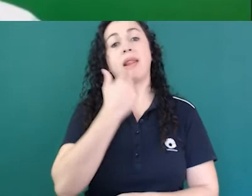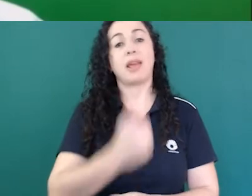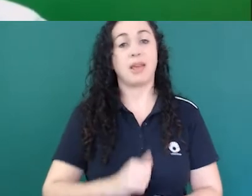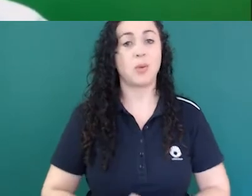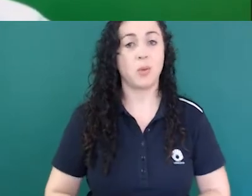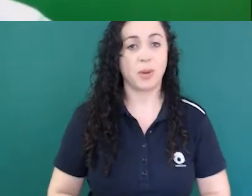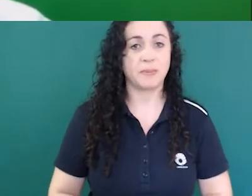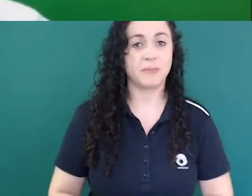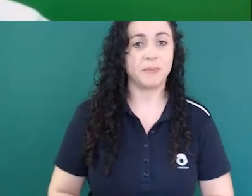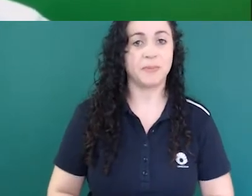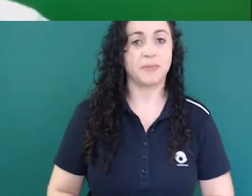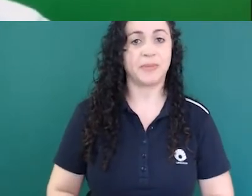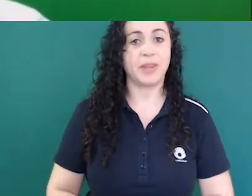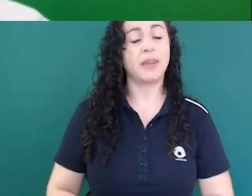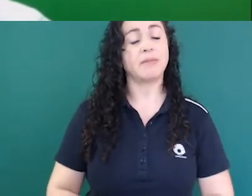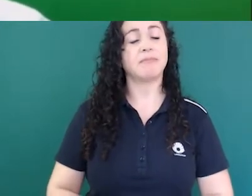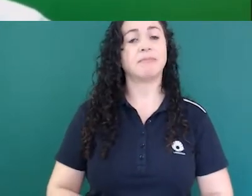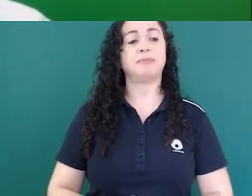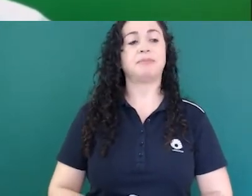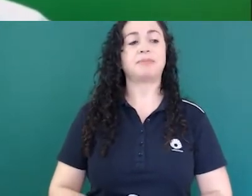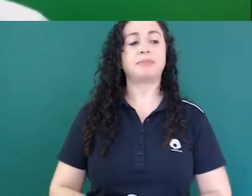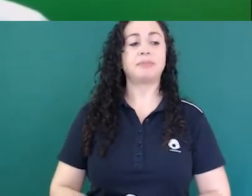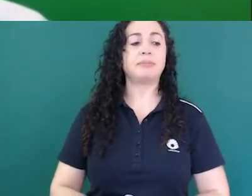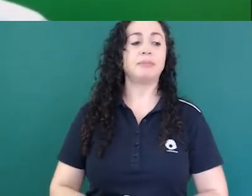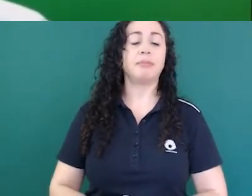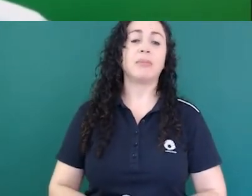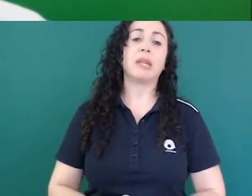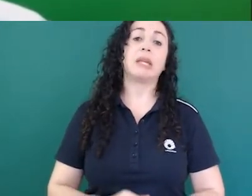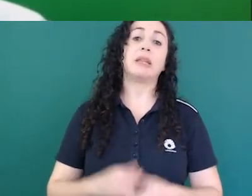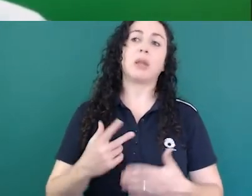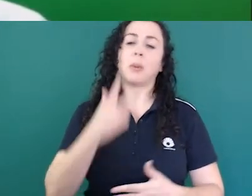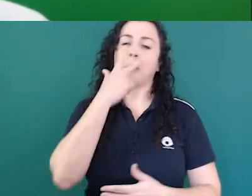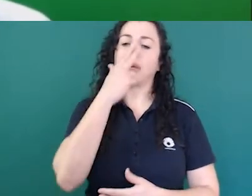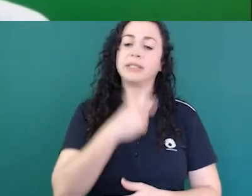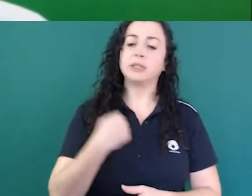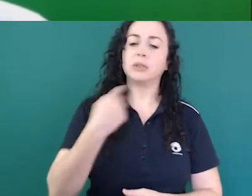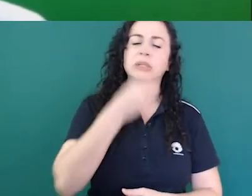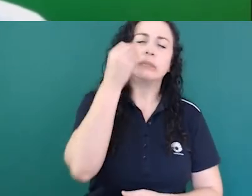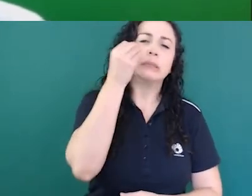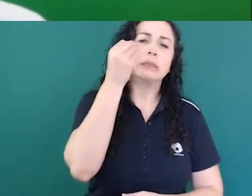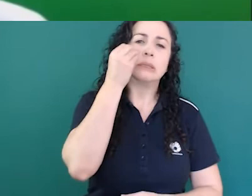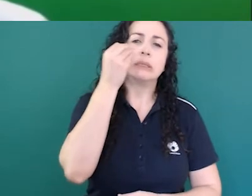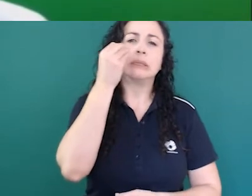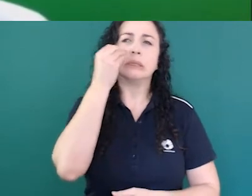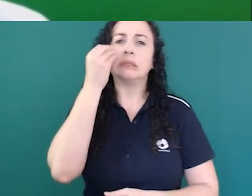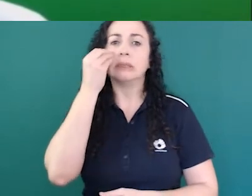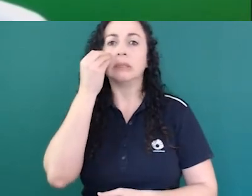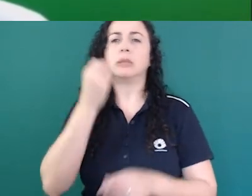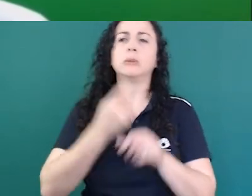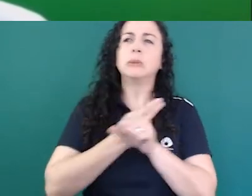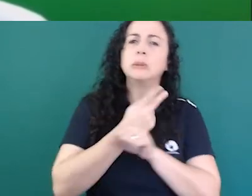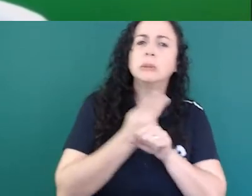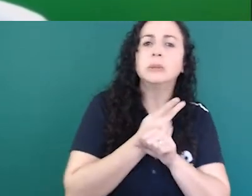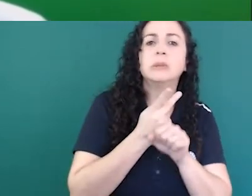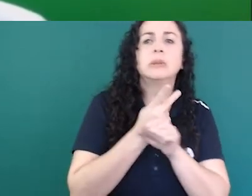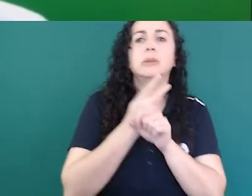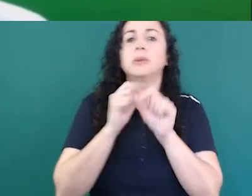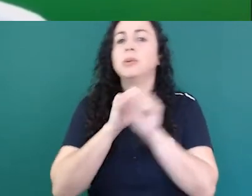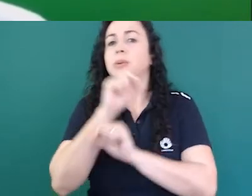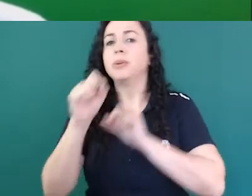acho que a nossa busca ou pelo menos eu entendo que faz sentido dialogar conversar um pouco no contexto de